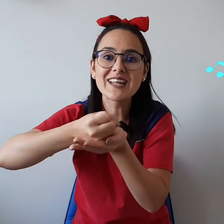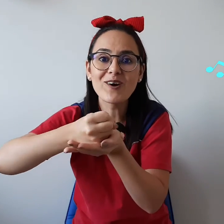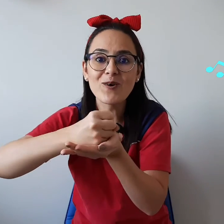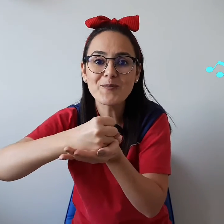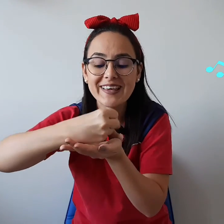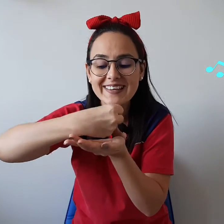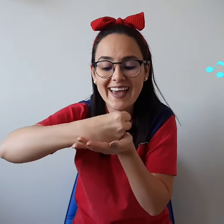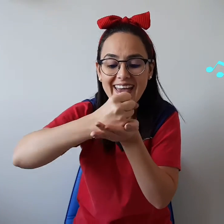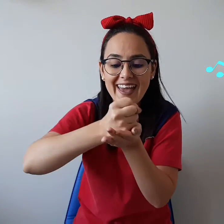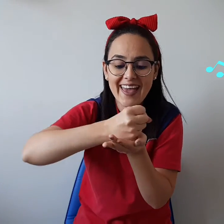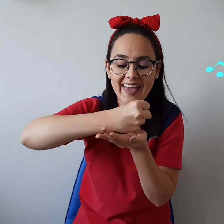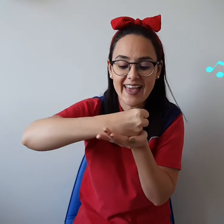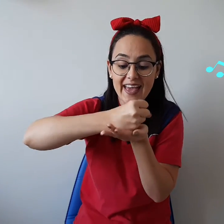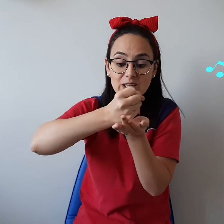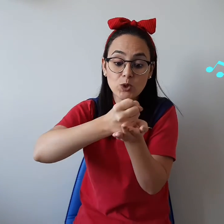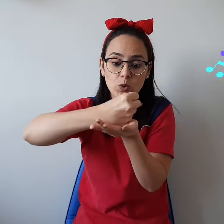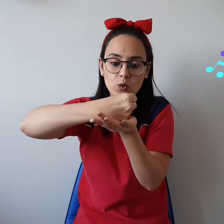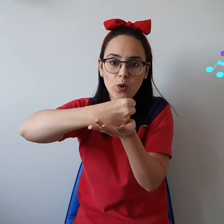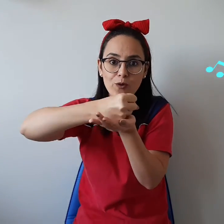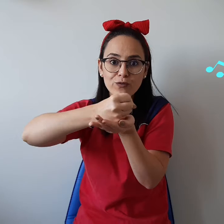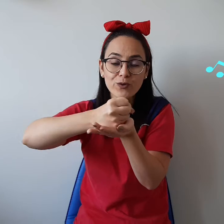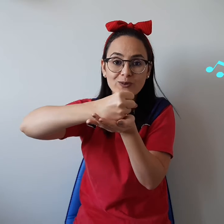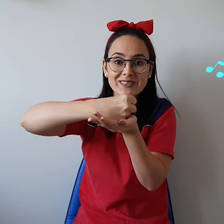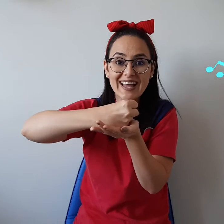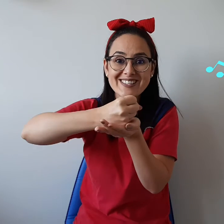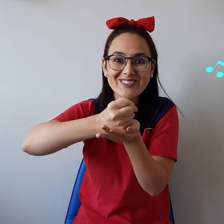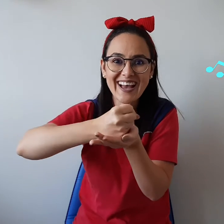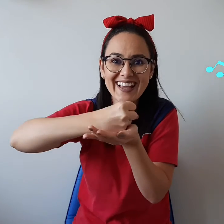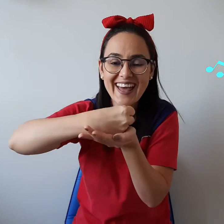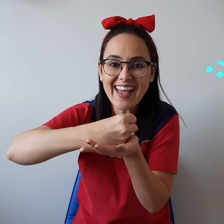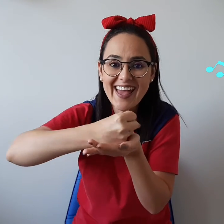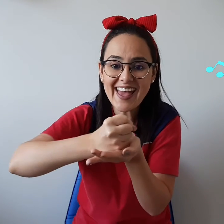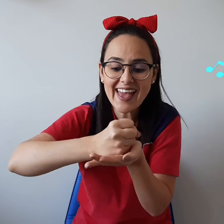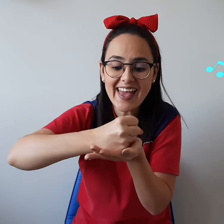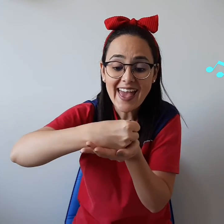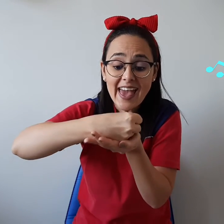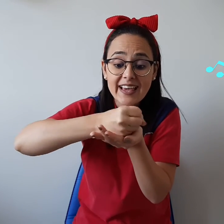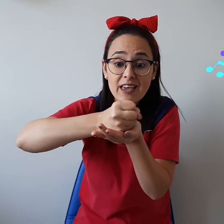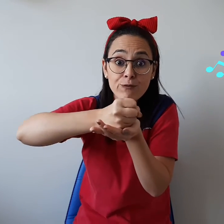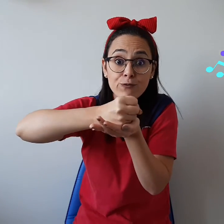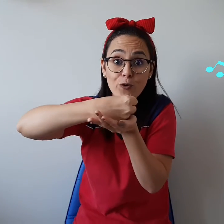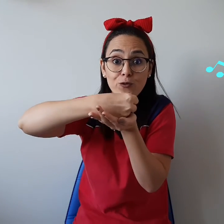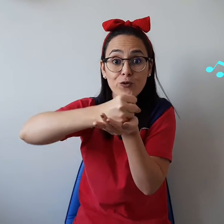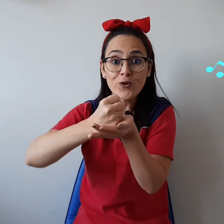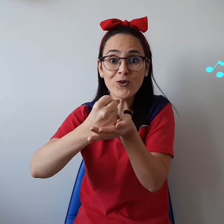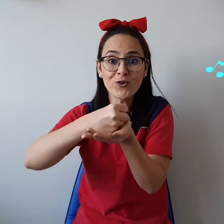mostrar como é que é Do ovo nasce um jacaré Que fofo